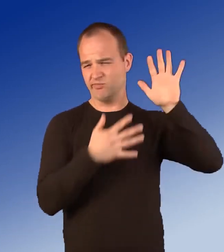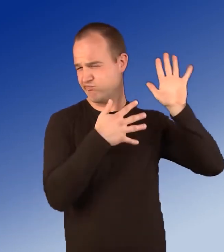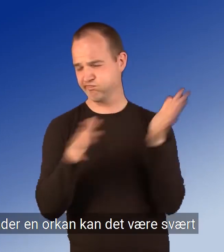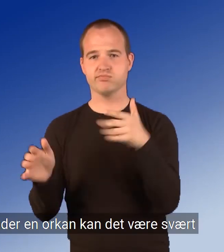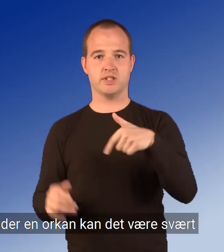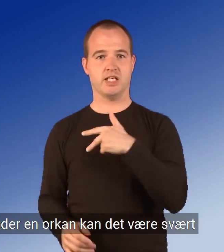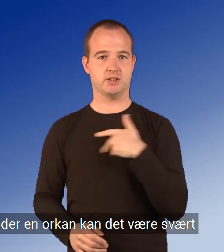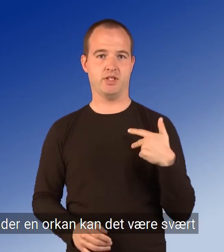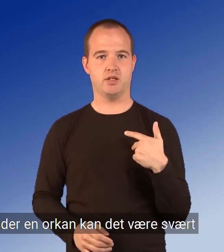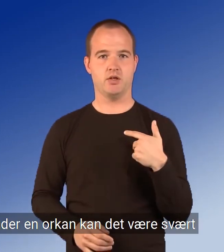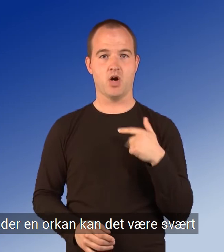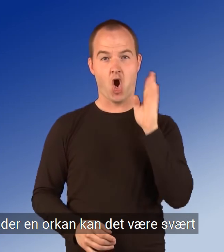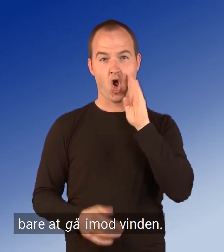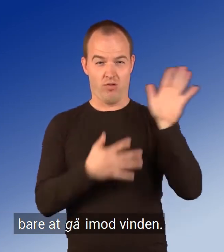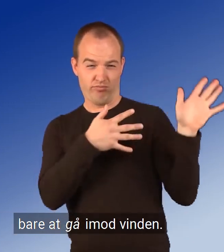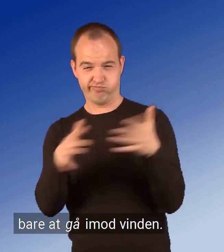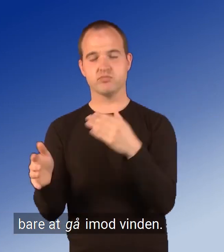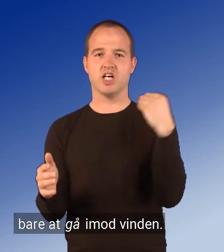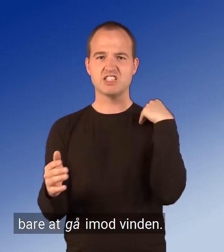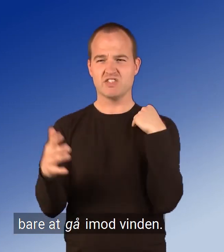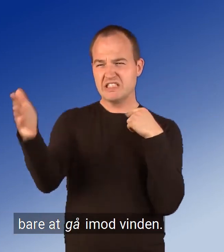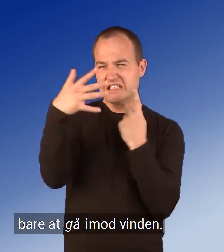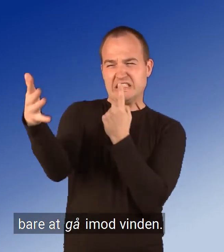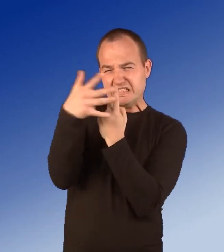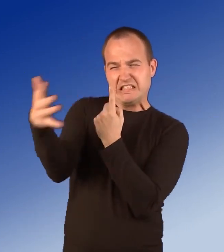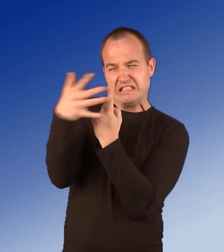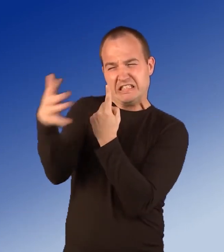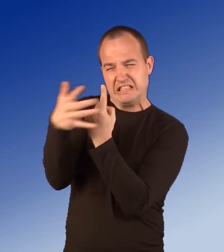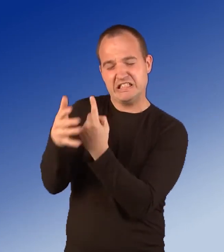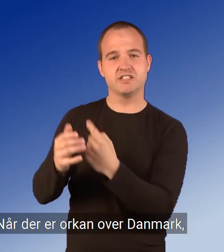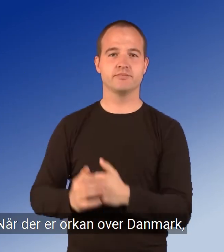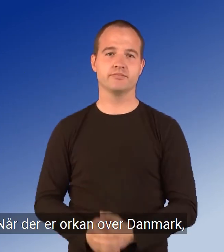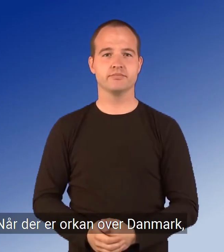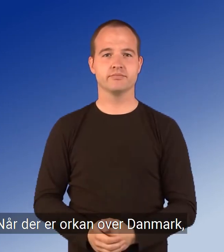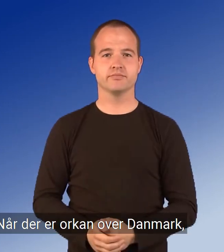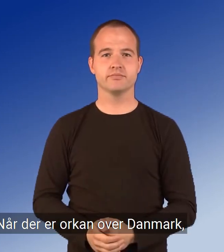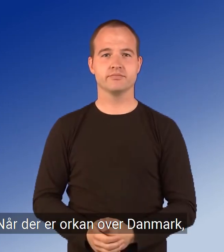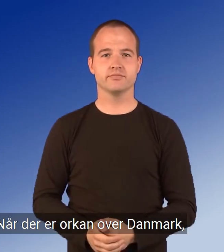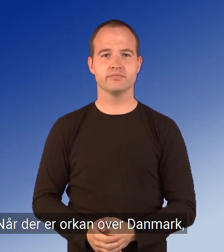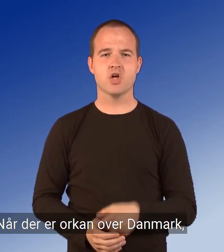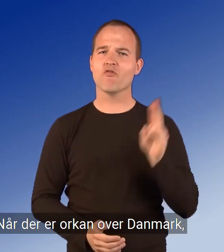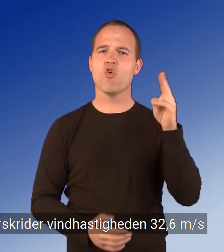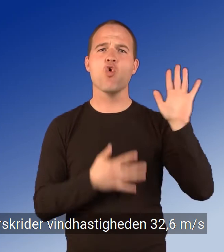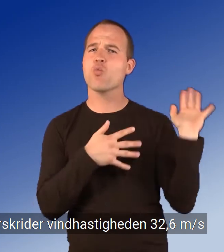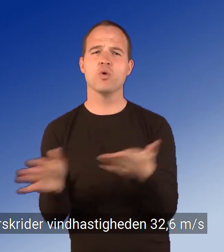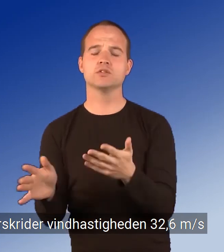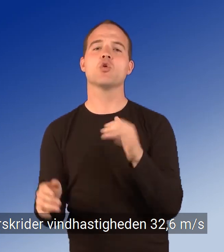Under en orkan kan det være svært bare at gå imod vinden. Når der er orkan over Danmark, overskrider